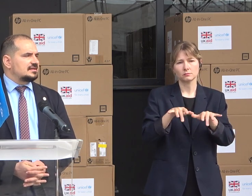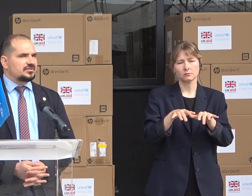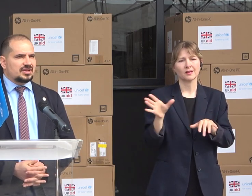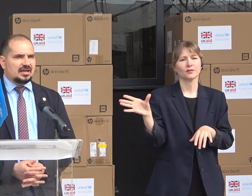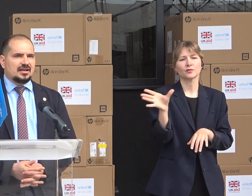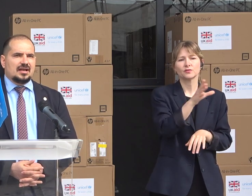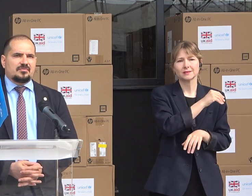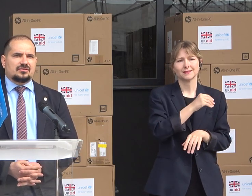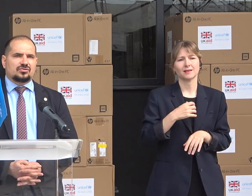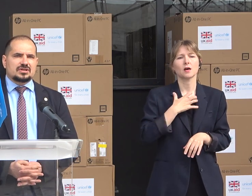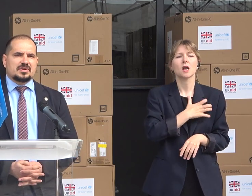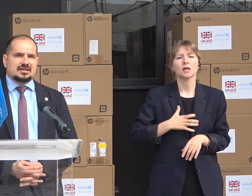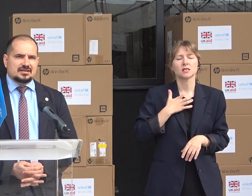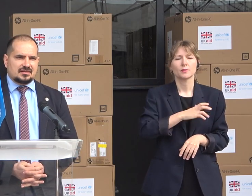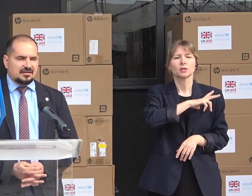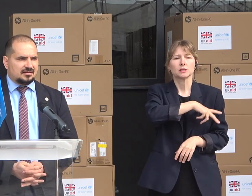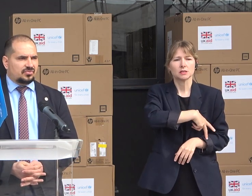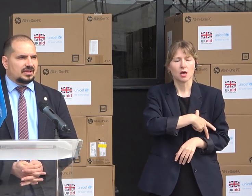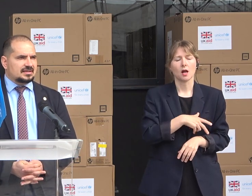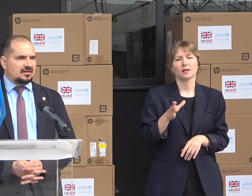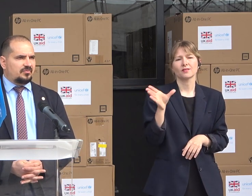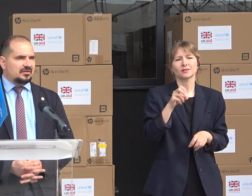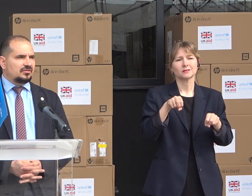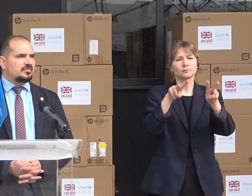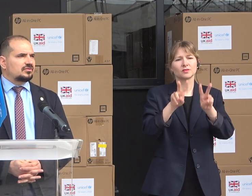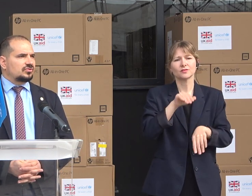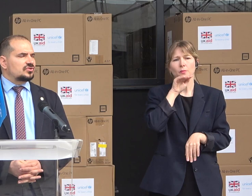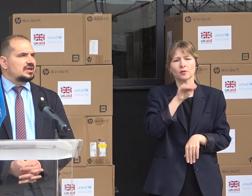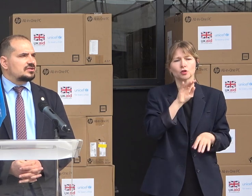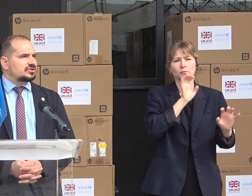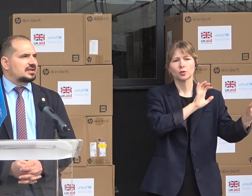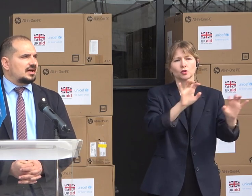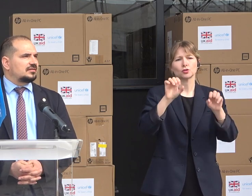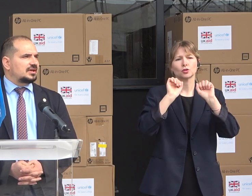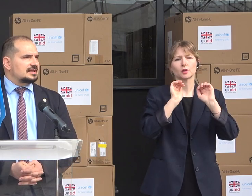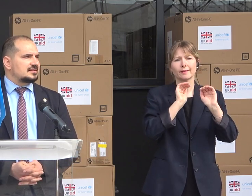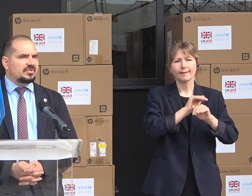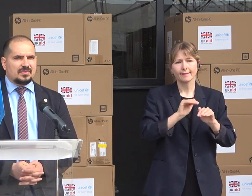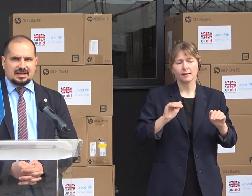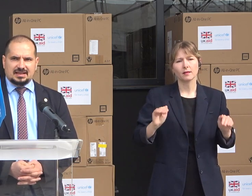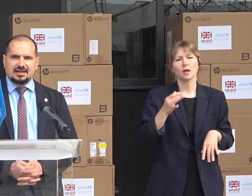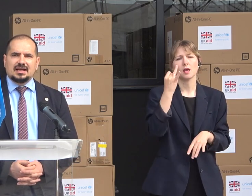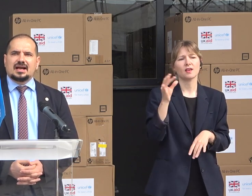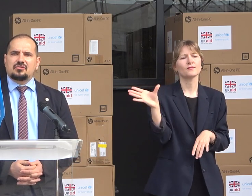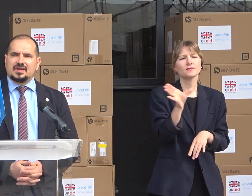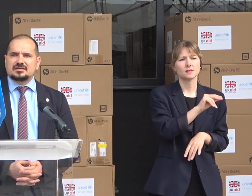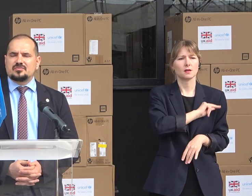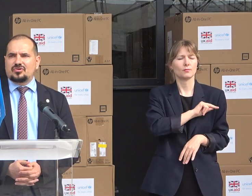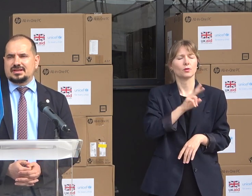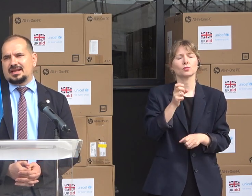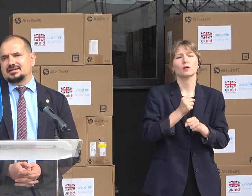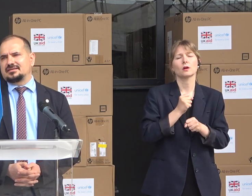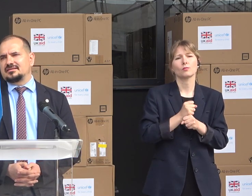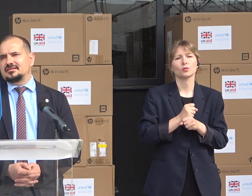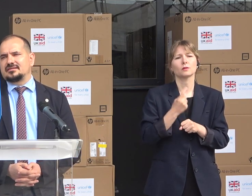asistenții sociali, pentru toți specialiștii în protecție a copilului, pentru toți colegii noștri care lucrează în prima linie, care oferă